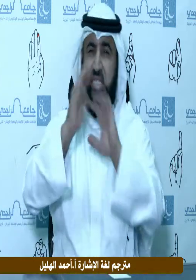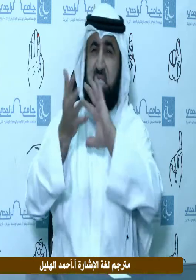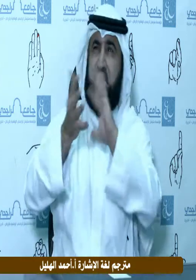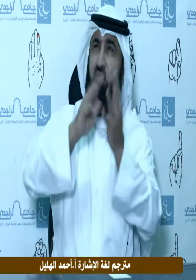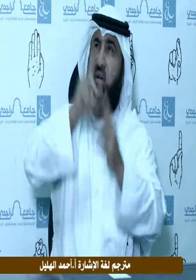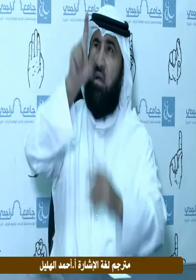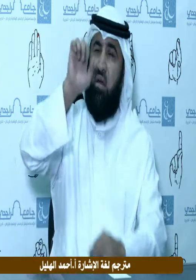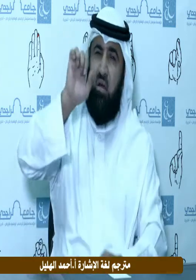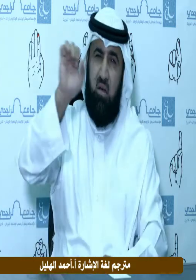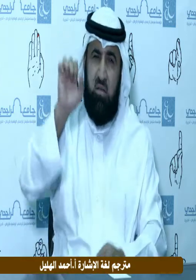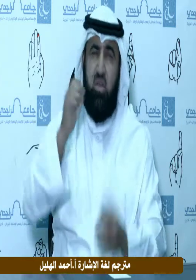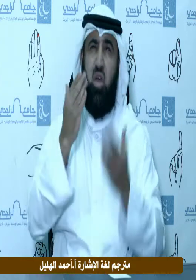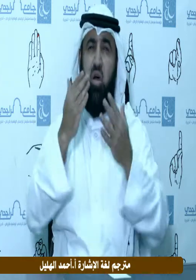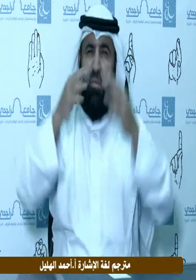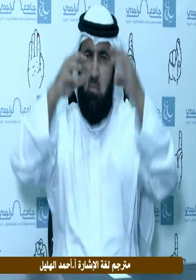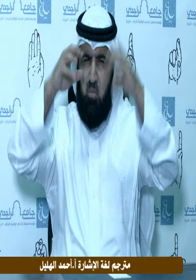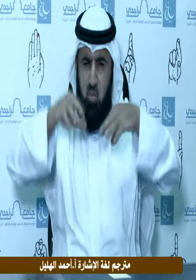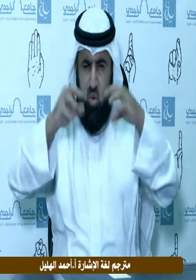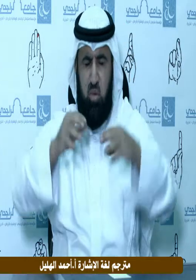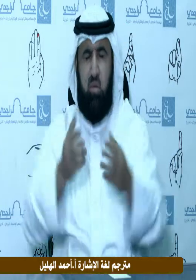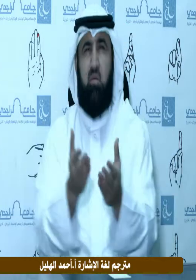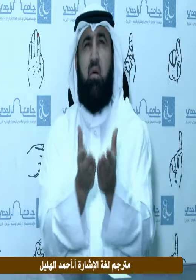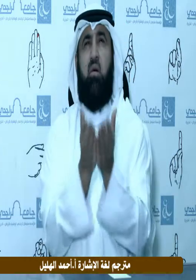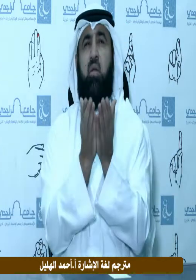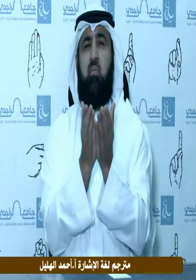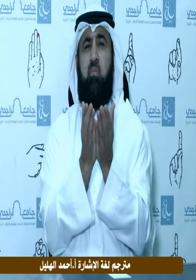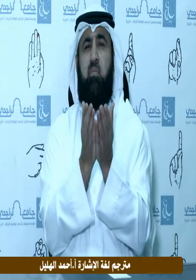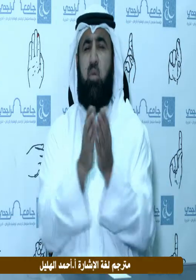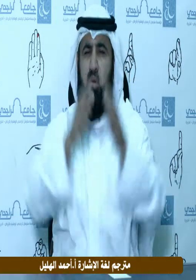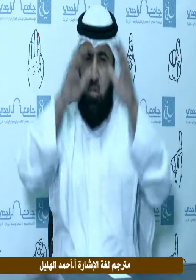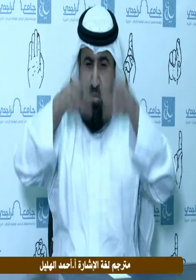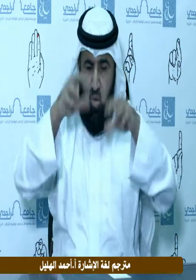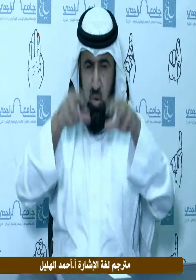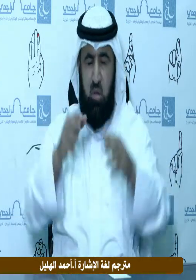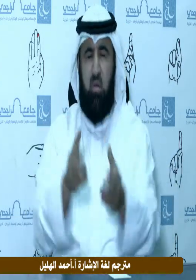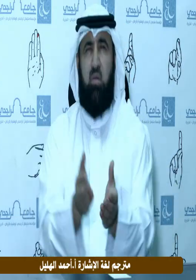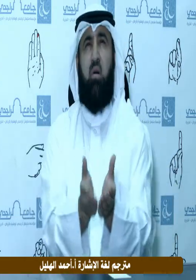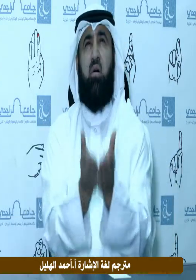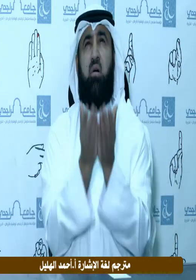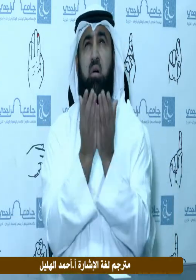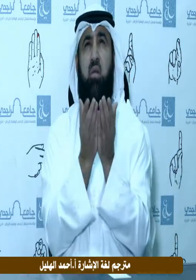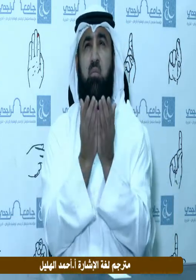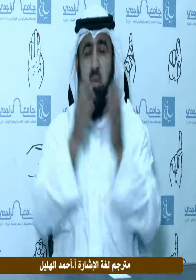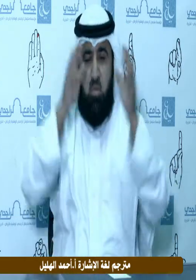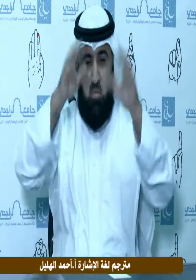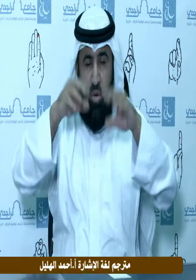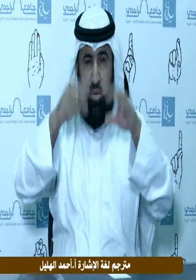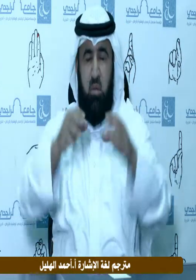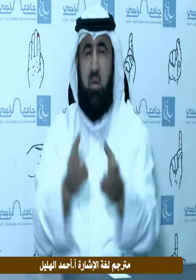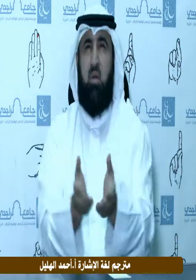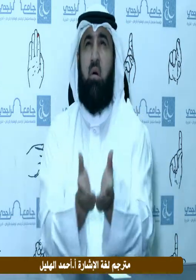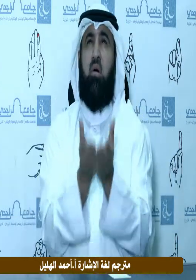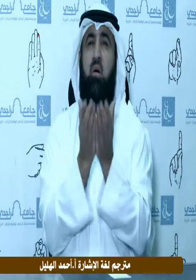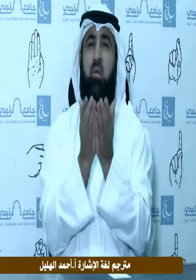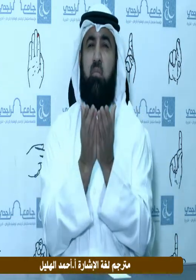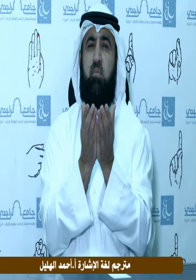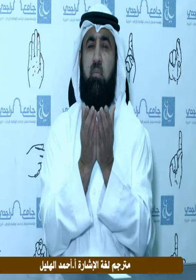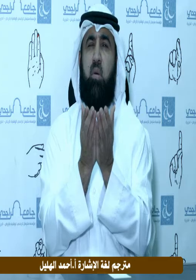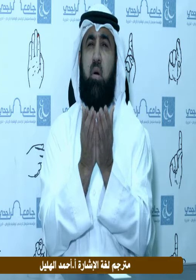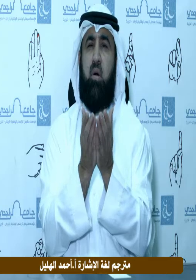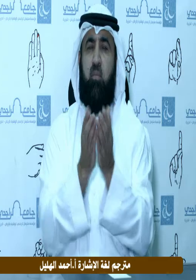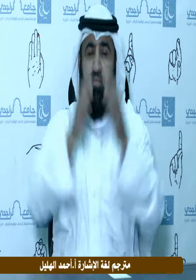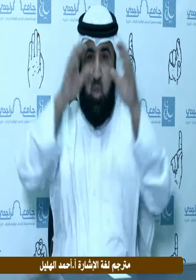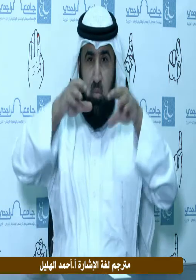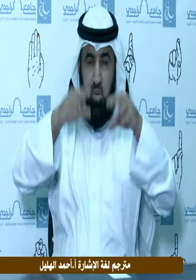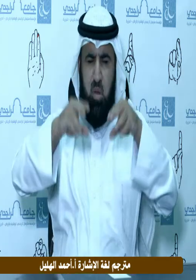العلى أن تغيثنا اللهم أغثنا اللهم أغثنا اللهم أغثنا